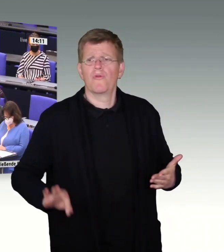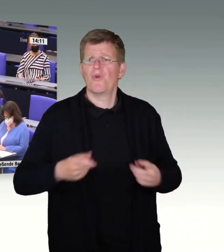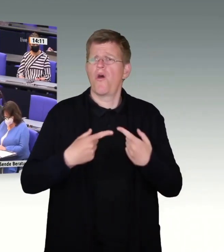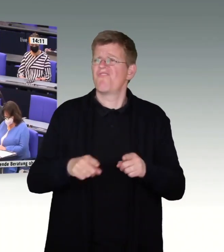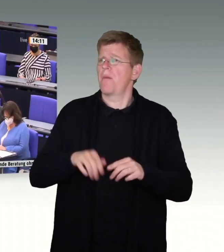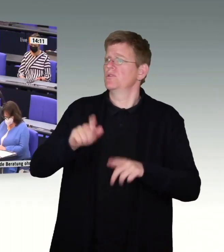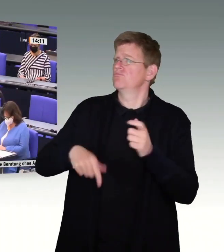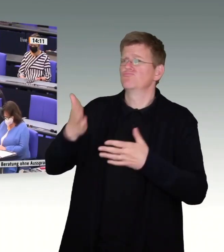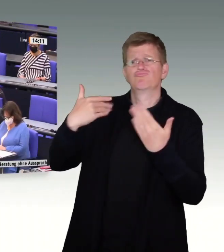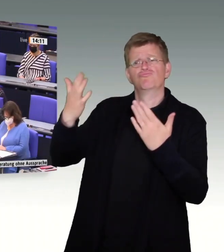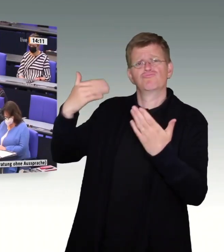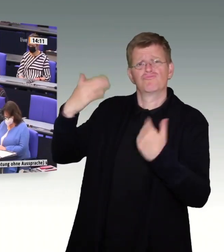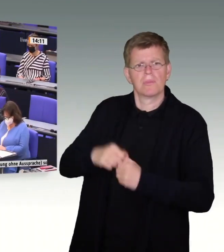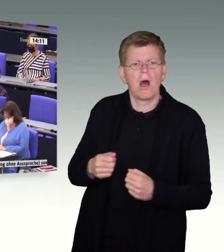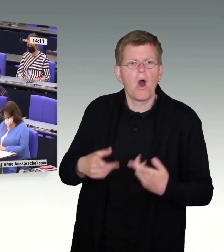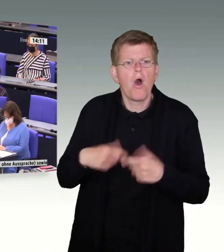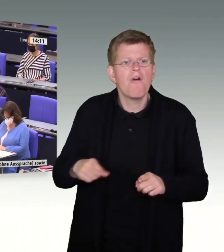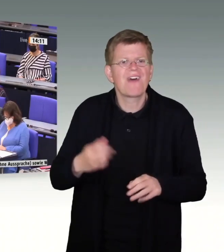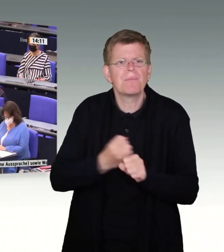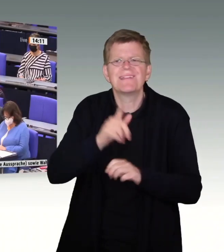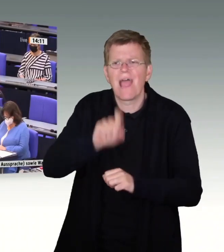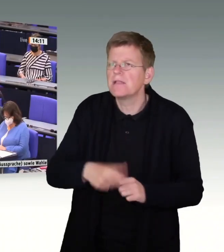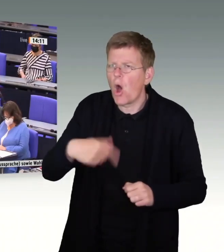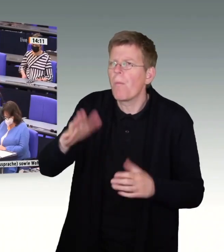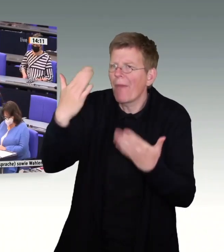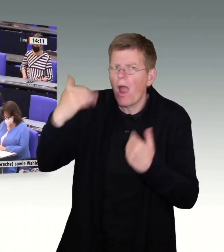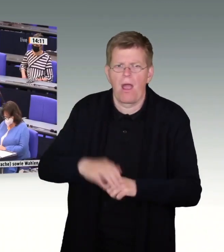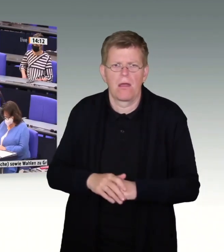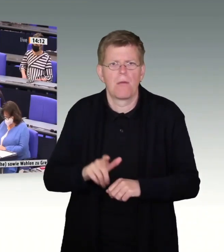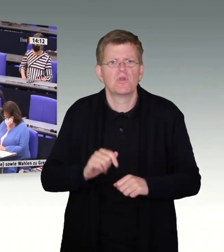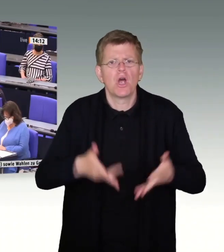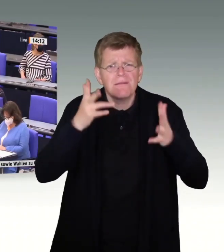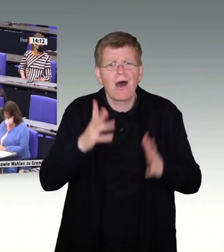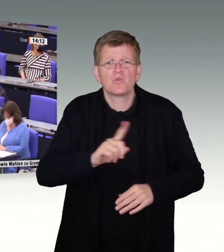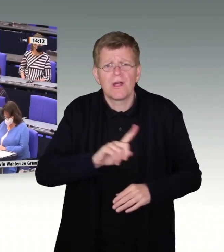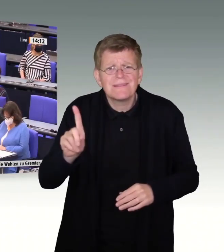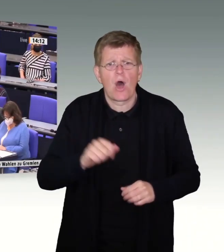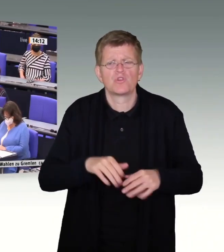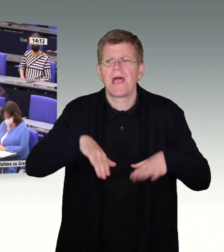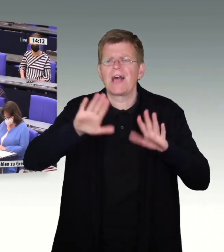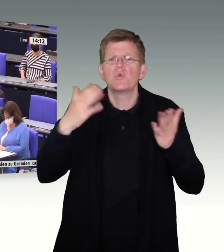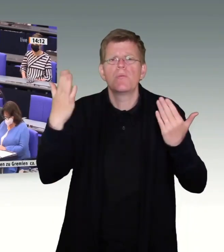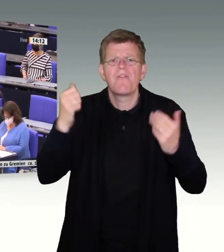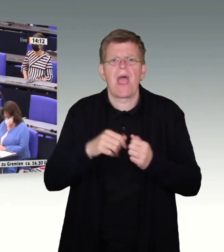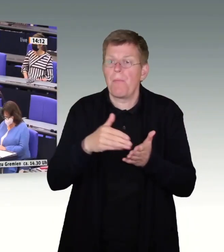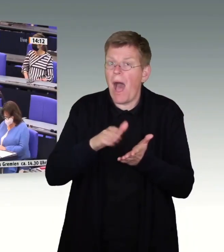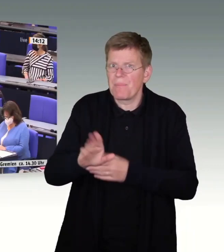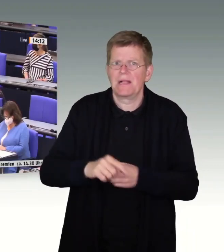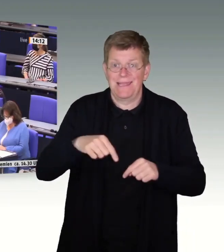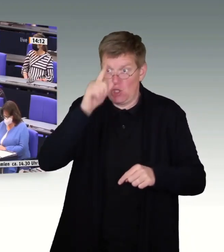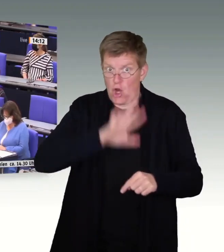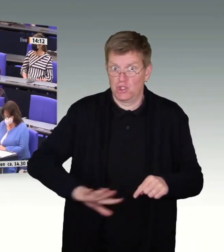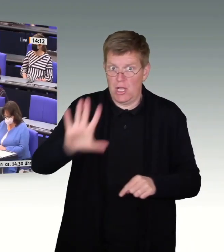natürlich auch noch mehr Fremde Täter. In Deutschland halten sich über 800.000 abgelehnter Asylbewerbe auf, unter ihnen auch